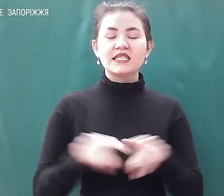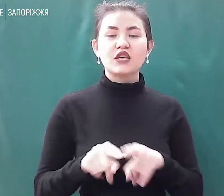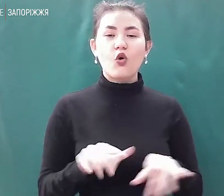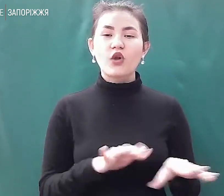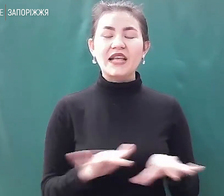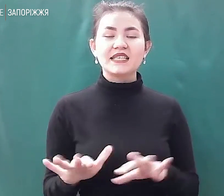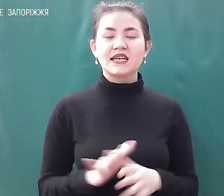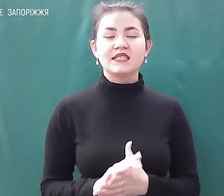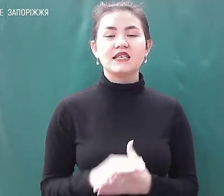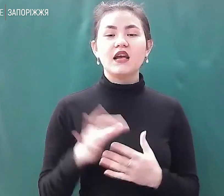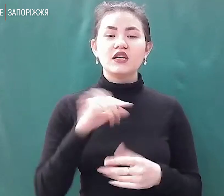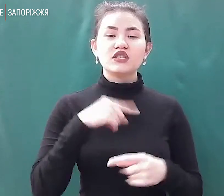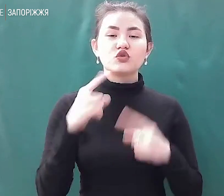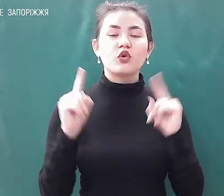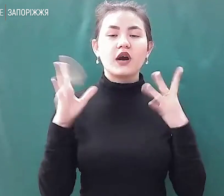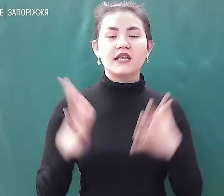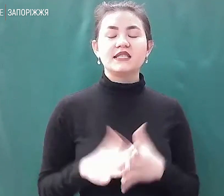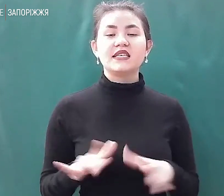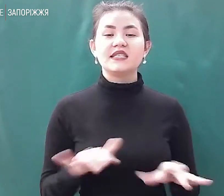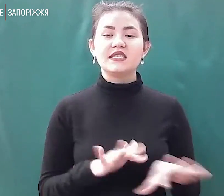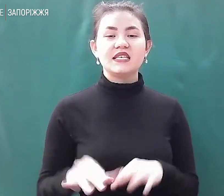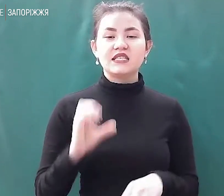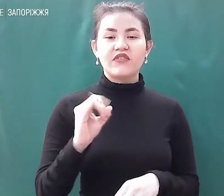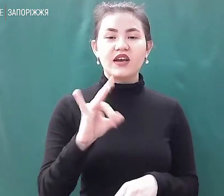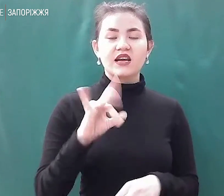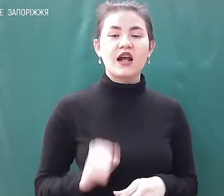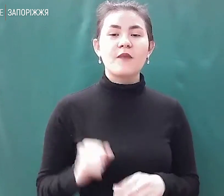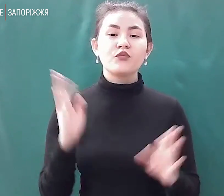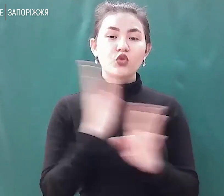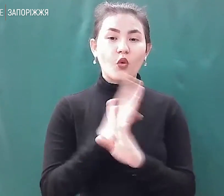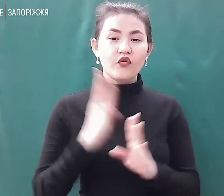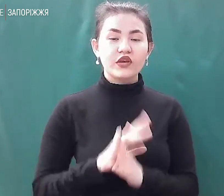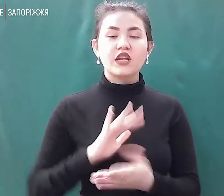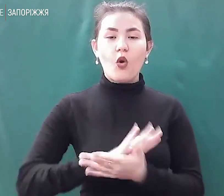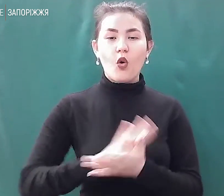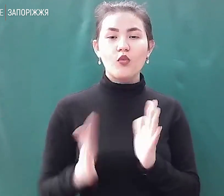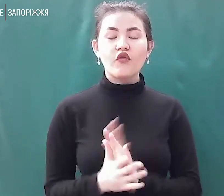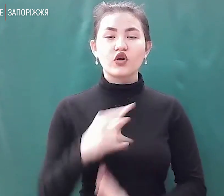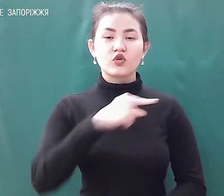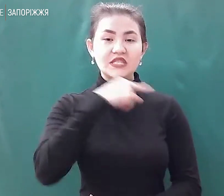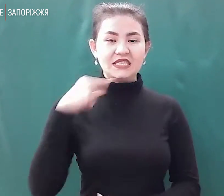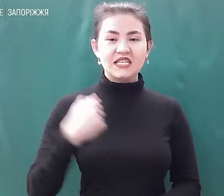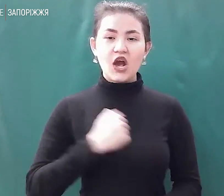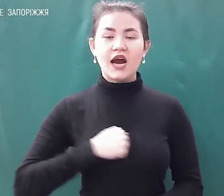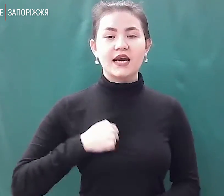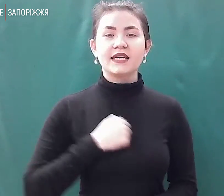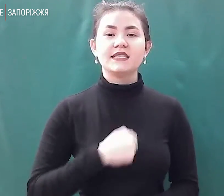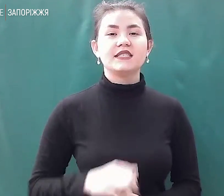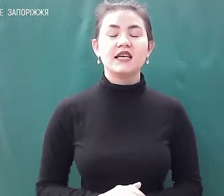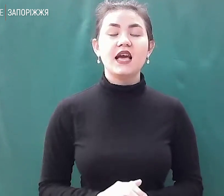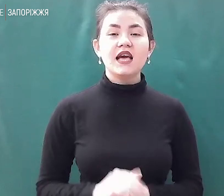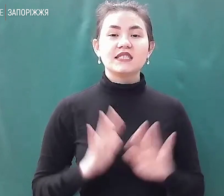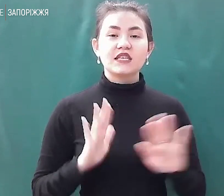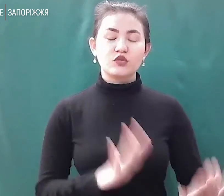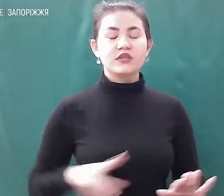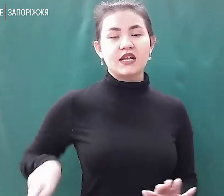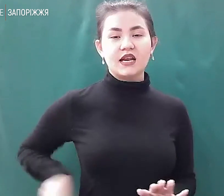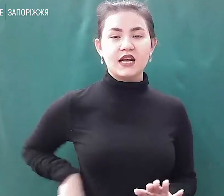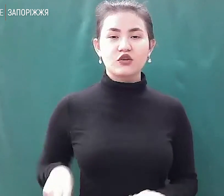щодо ситуації та дій в сфері довкілля в умовах російської агресії. Заступниця директора Департаменту захисту